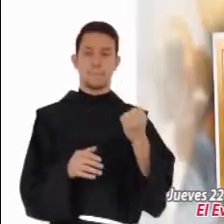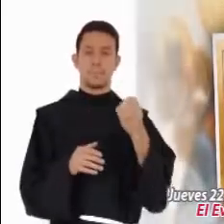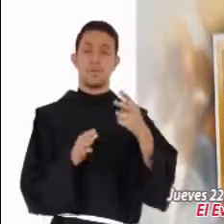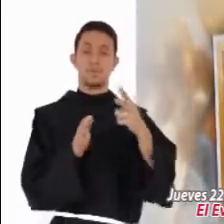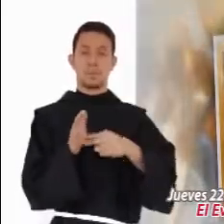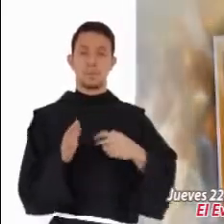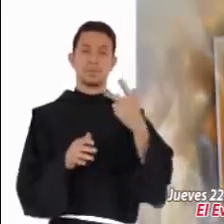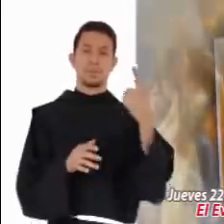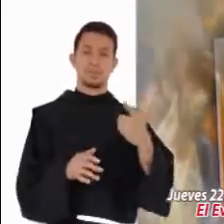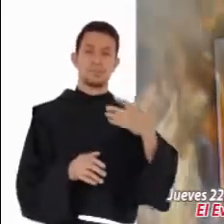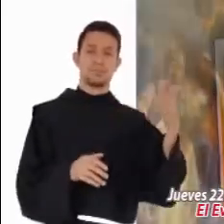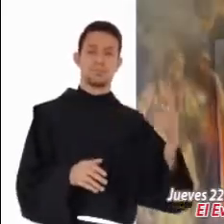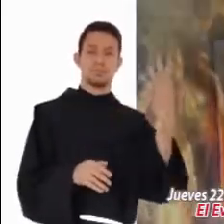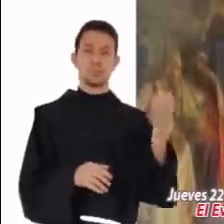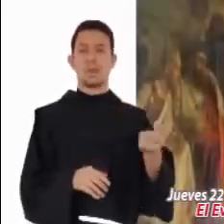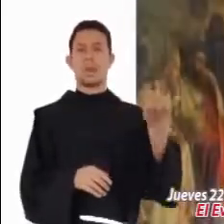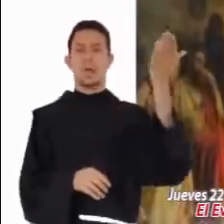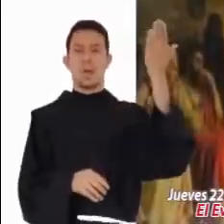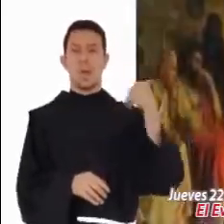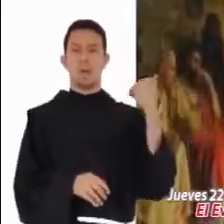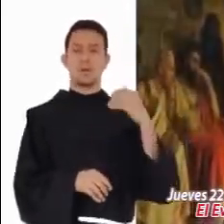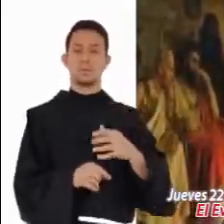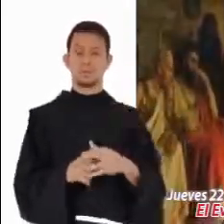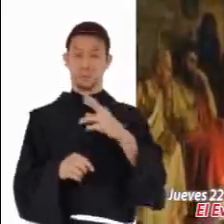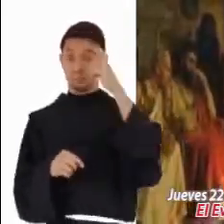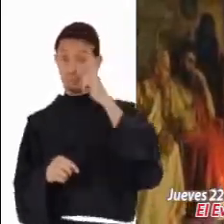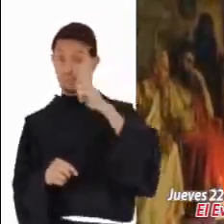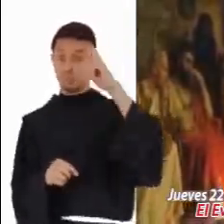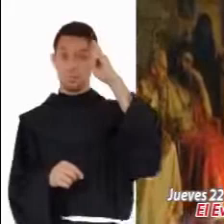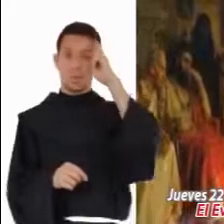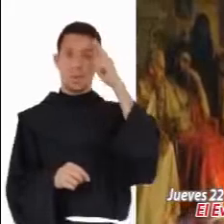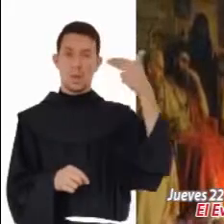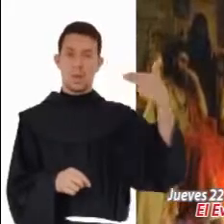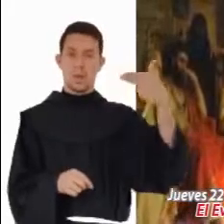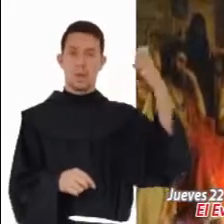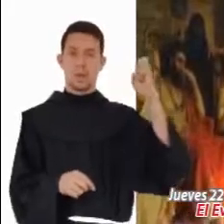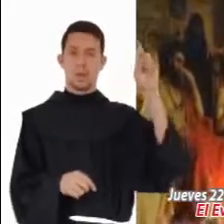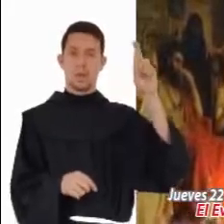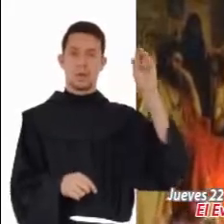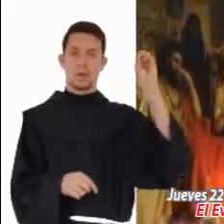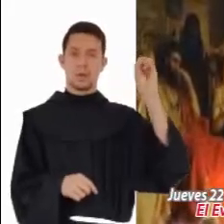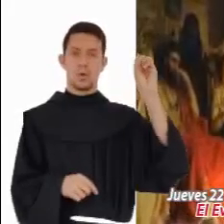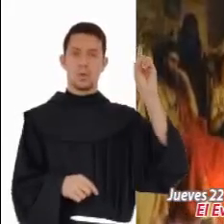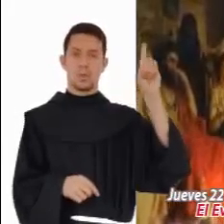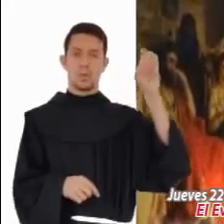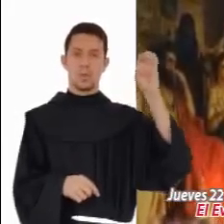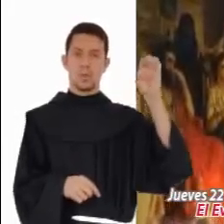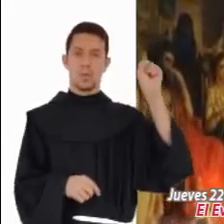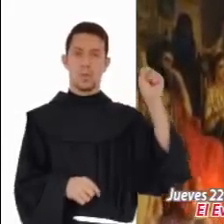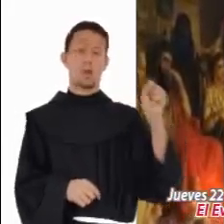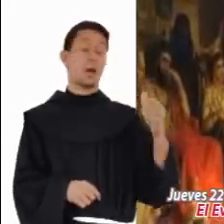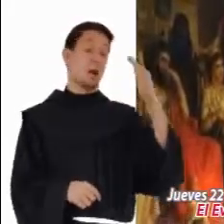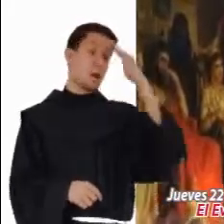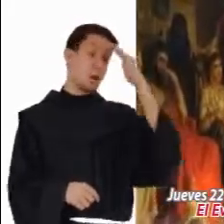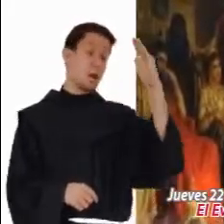al 9. En aquel tiempo, el rey Herodes se enteró de todos los prodigios que